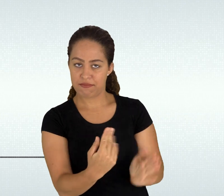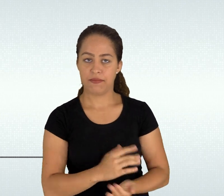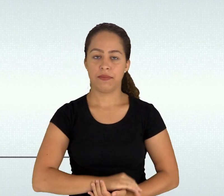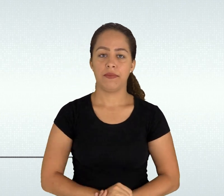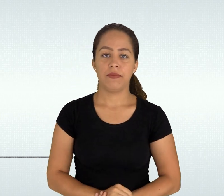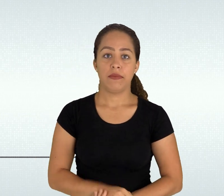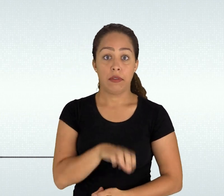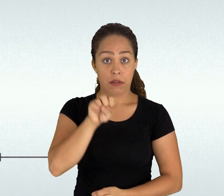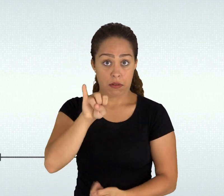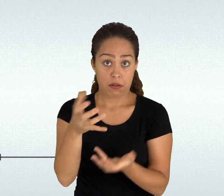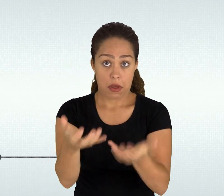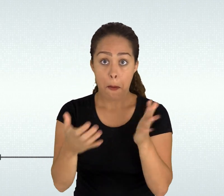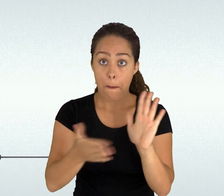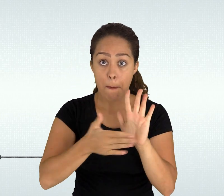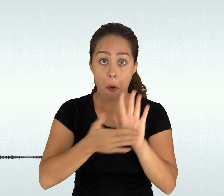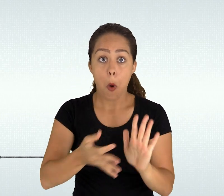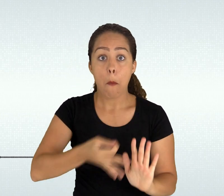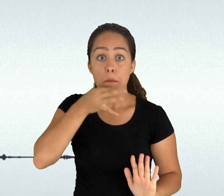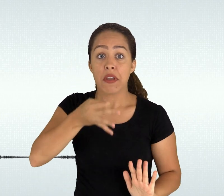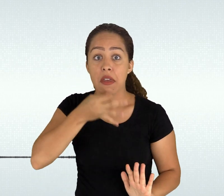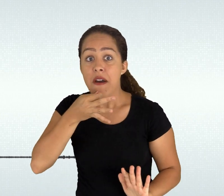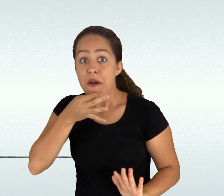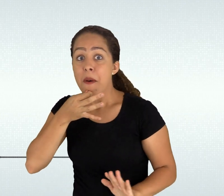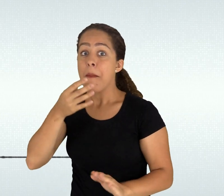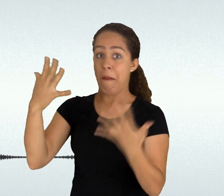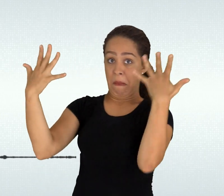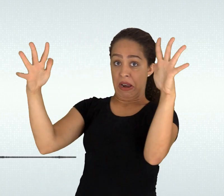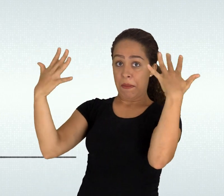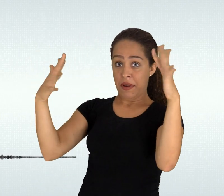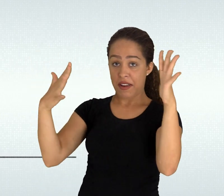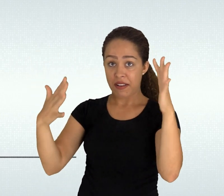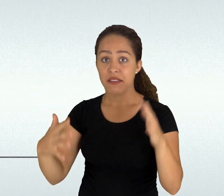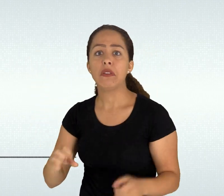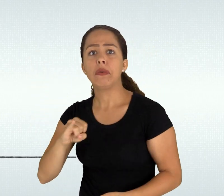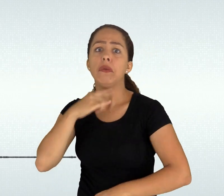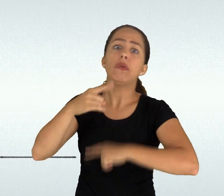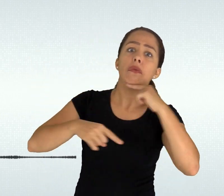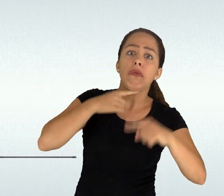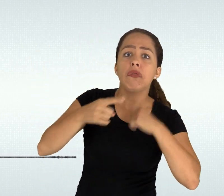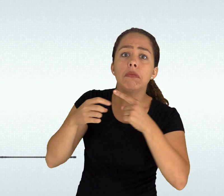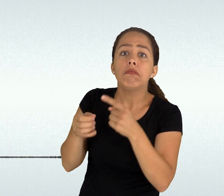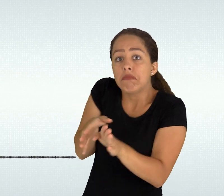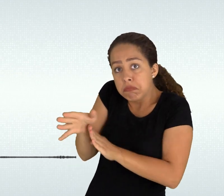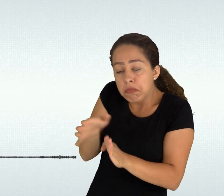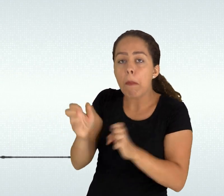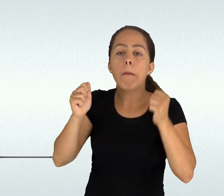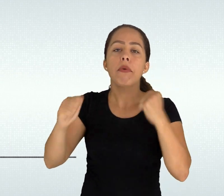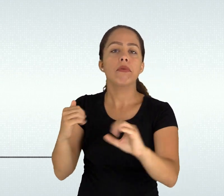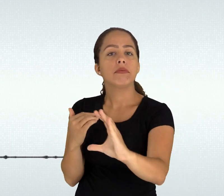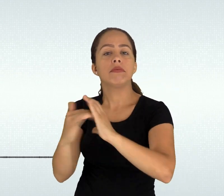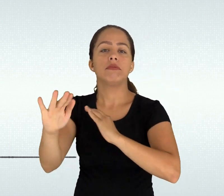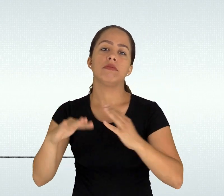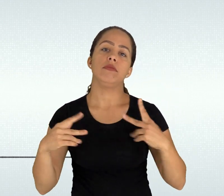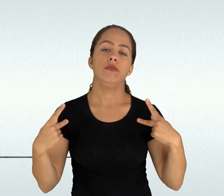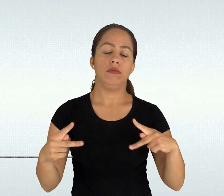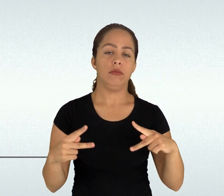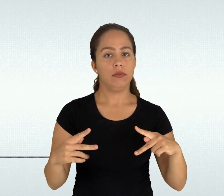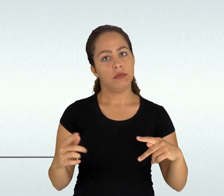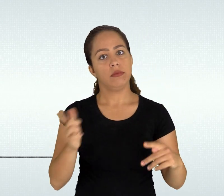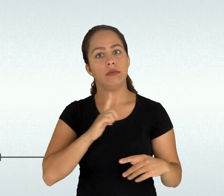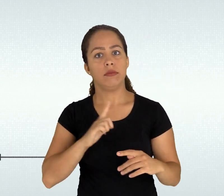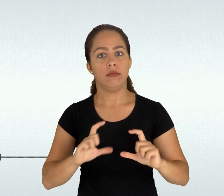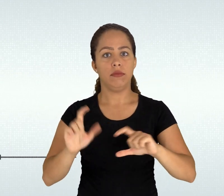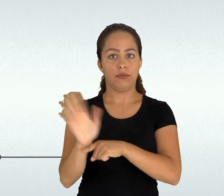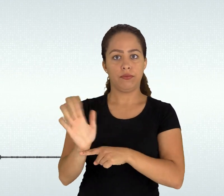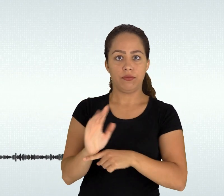para o trabalho o artigo 35 da LDB apresenta as finalidades do ensino médio